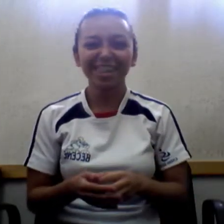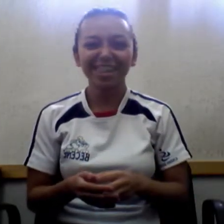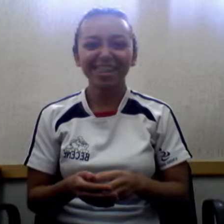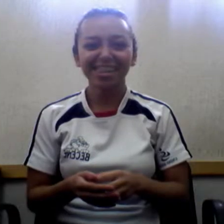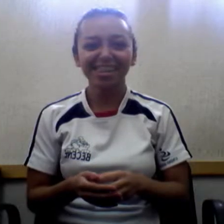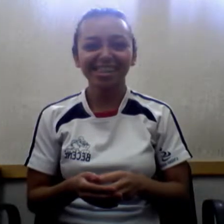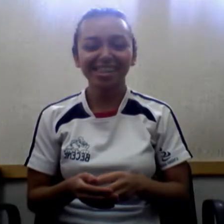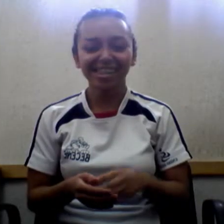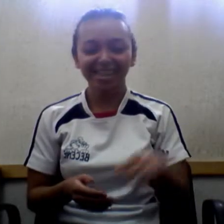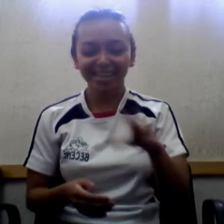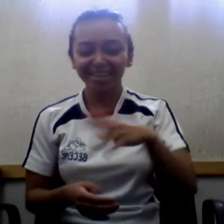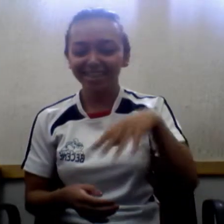Encontró un lago.